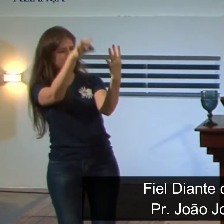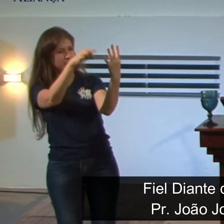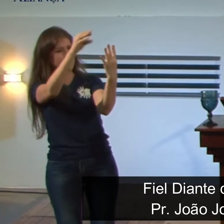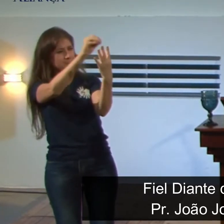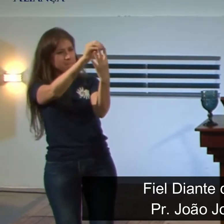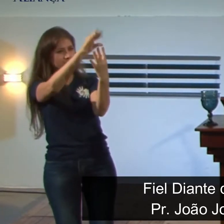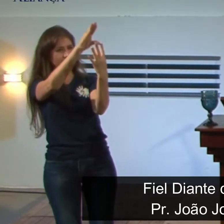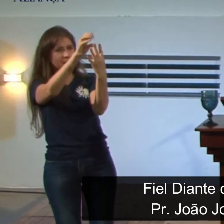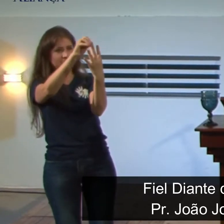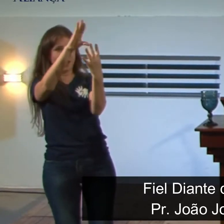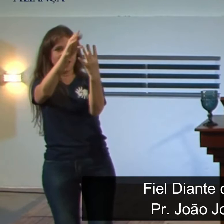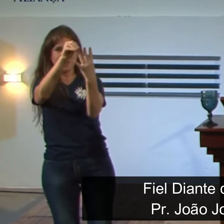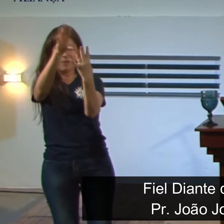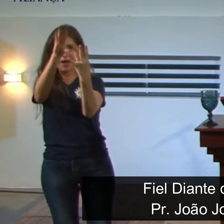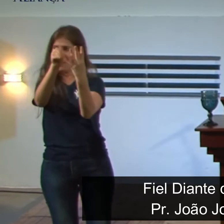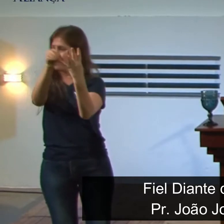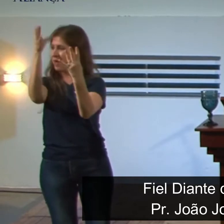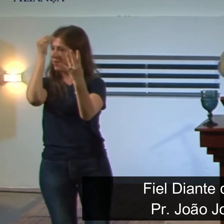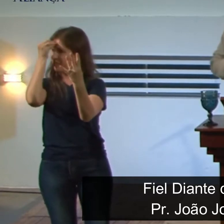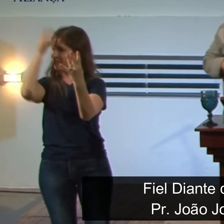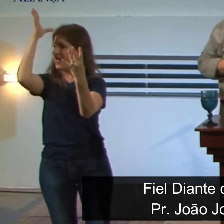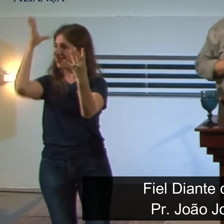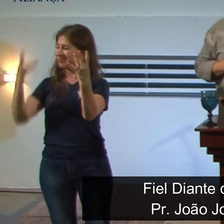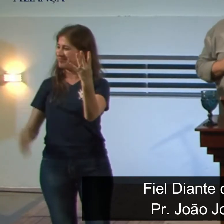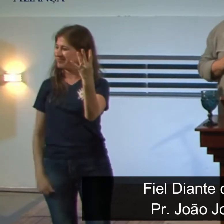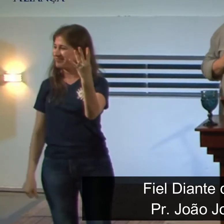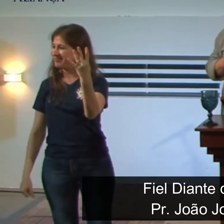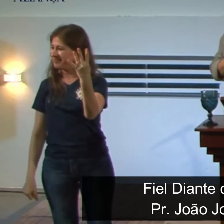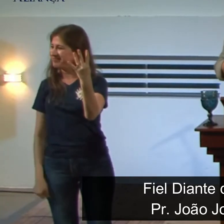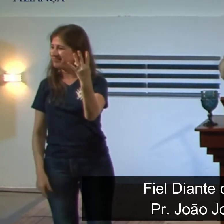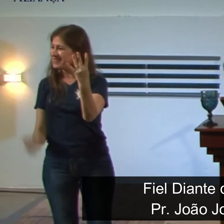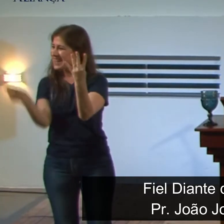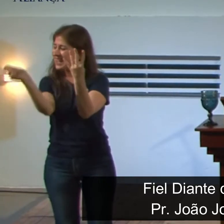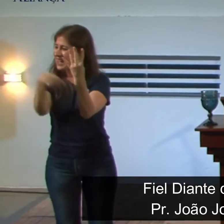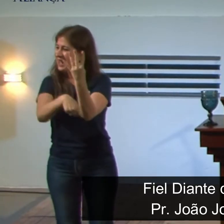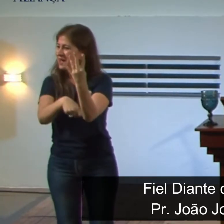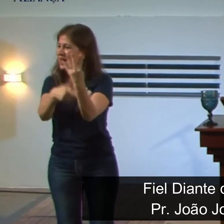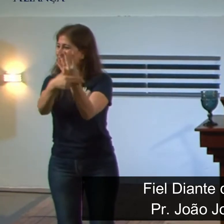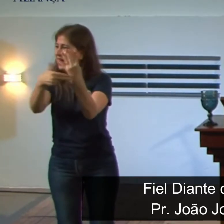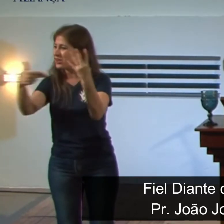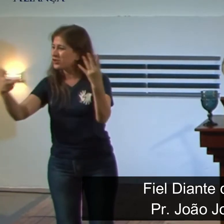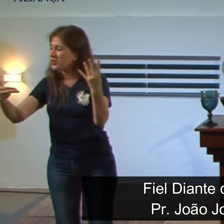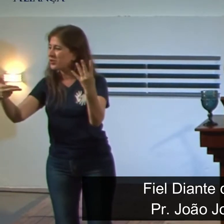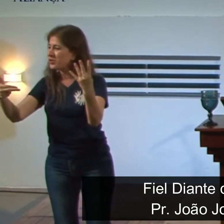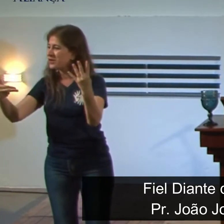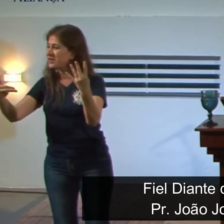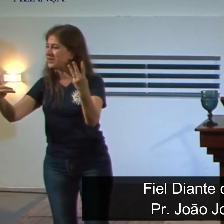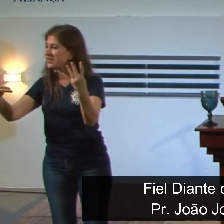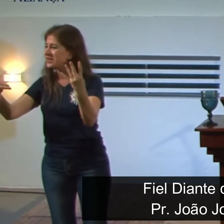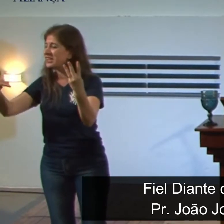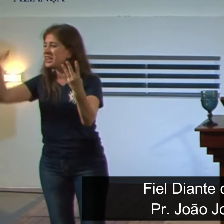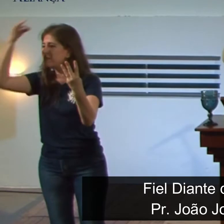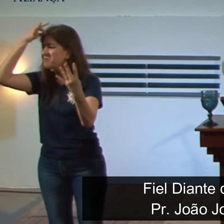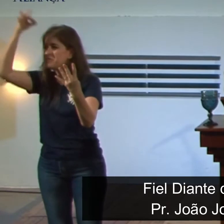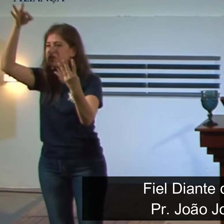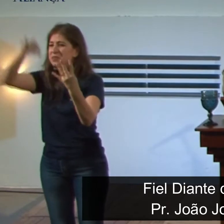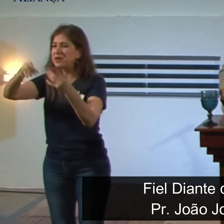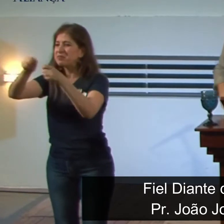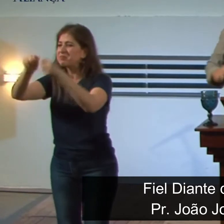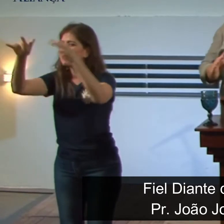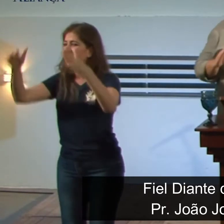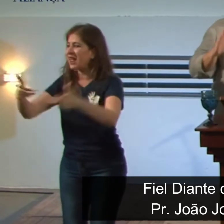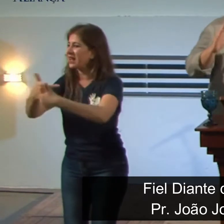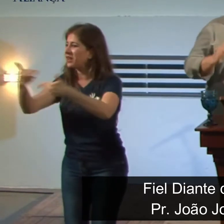também para ter, no caso de Daniel, a noção do sobrenatural. Do versículo